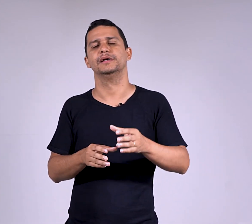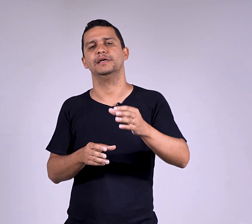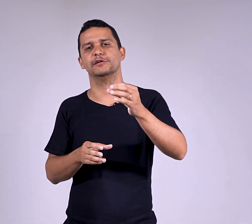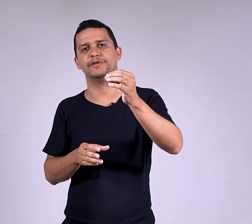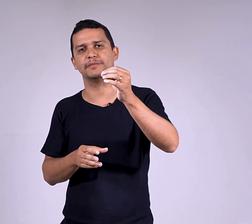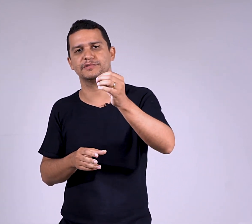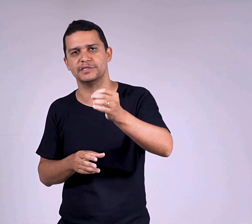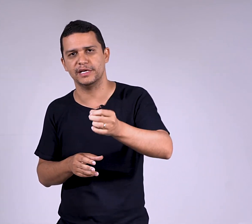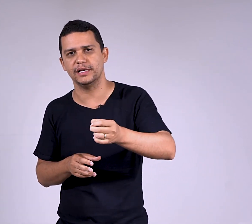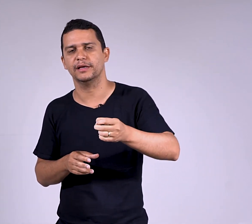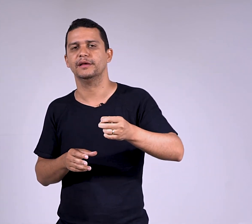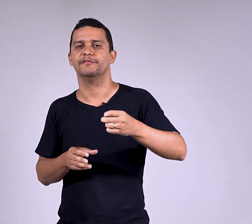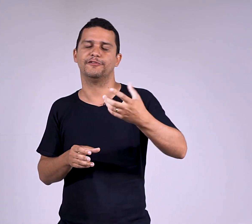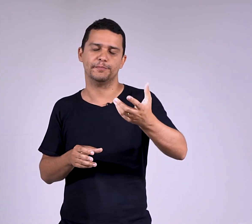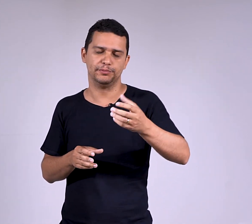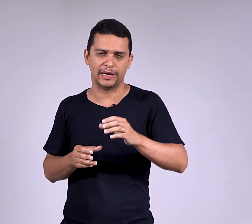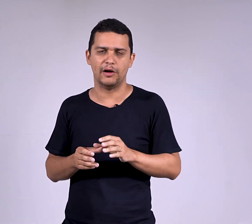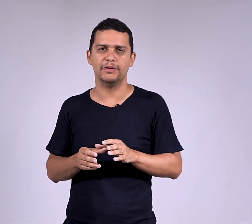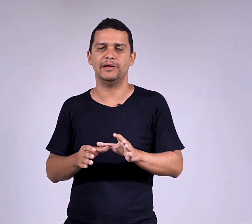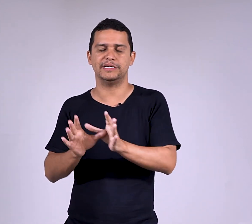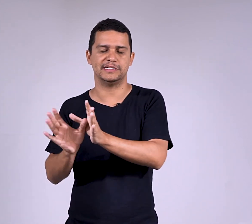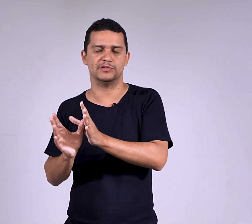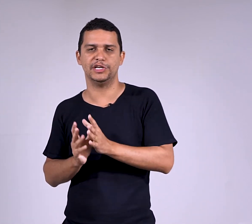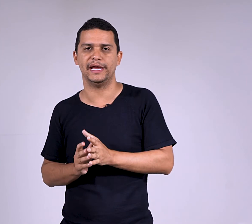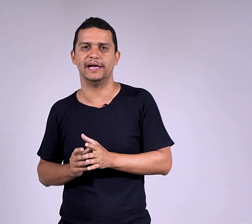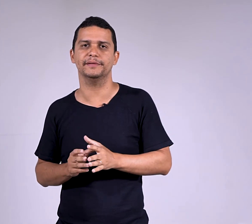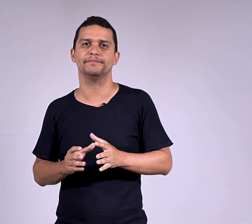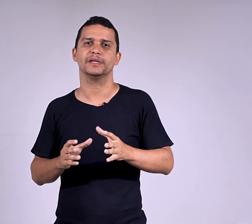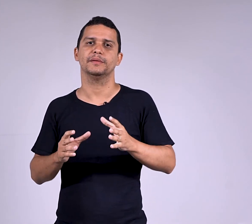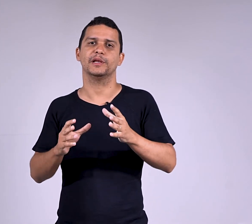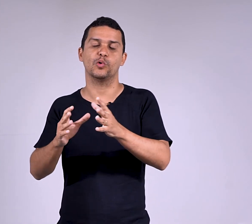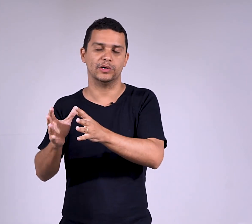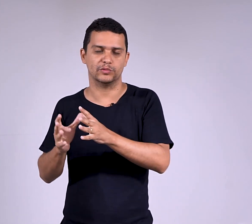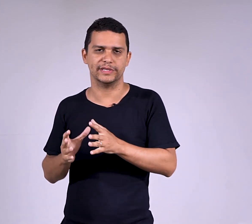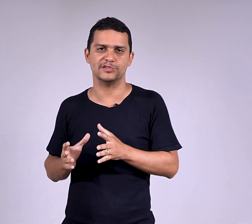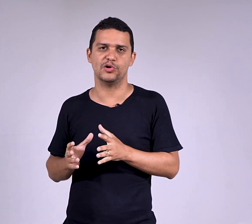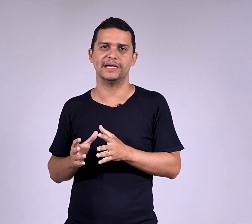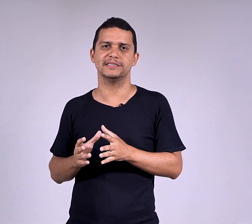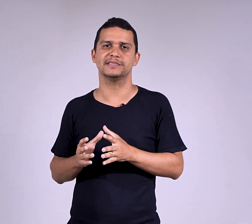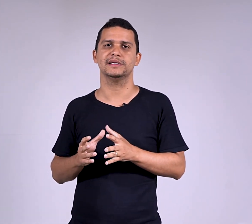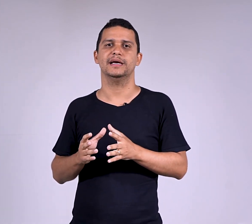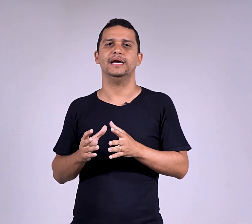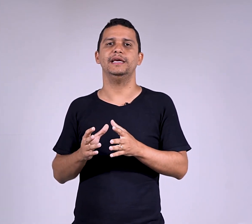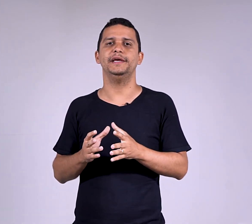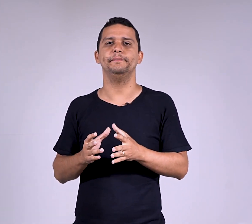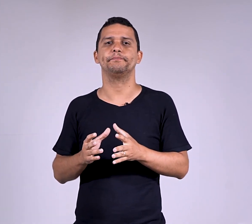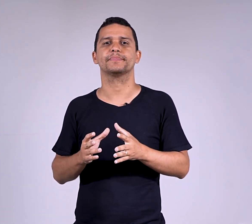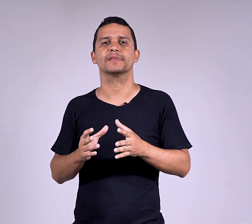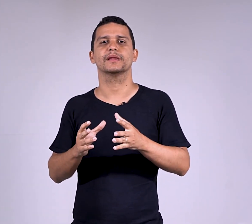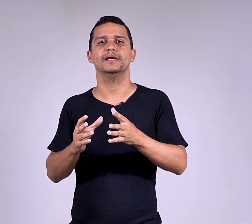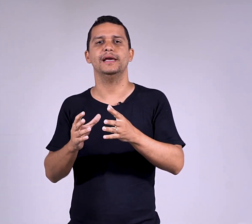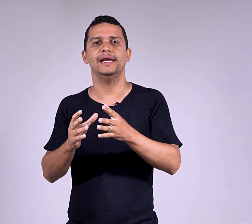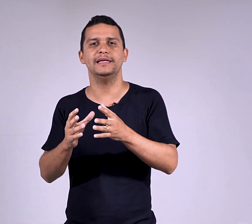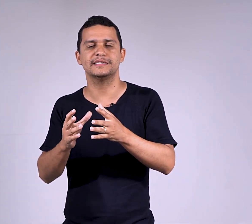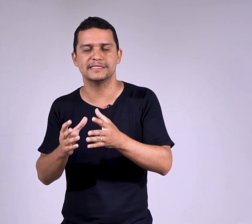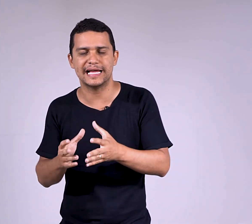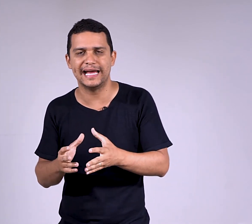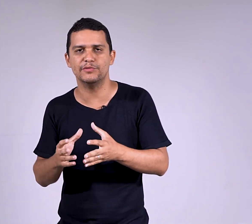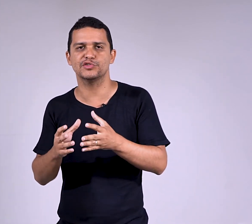Então, o verbo ser foi plural. Ele é uma inserção de regra. Ele concorda com dez horas. E está em uma